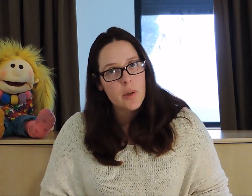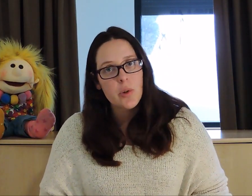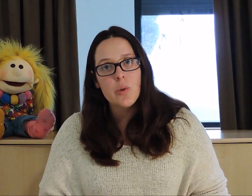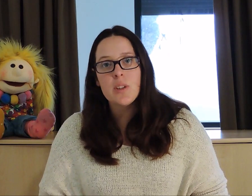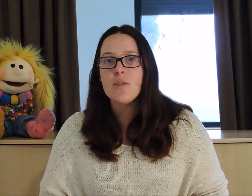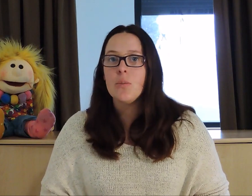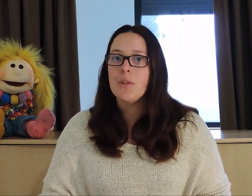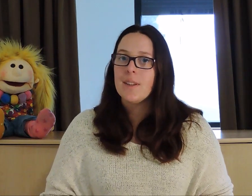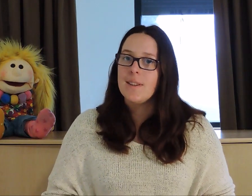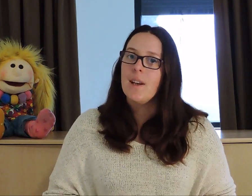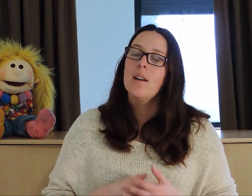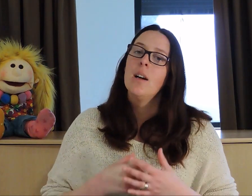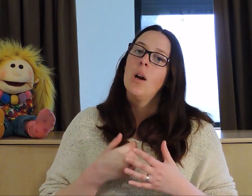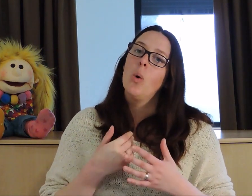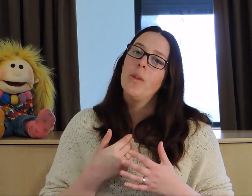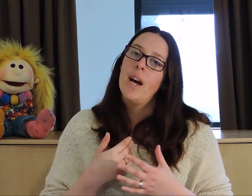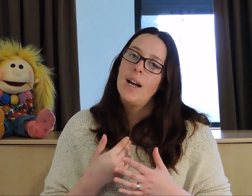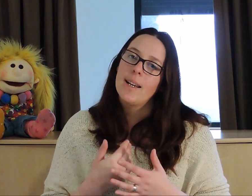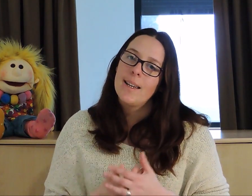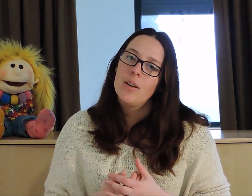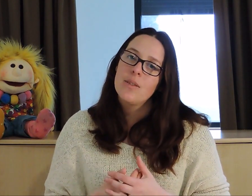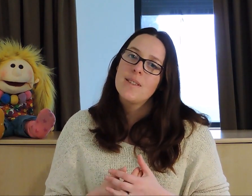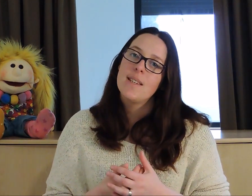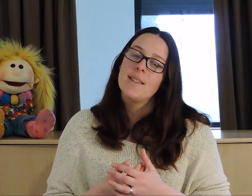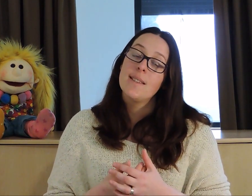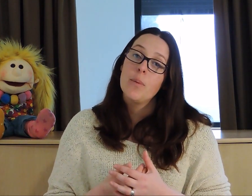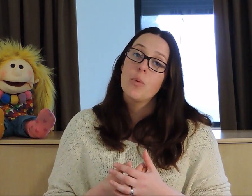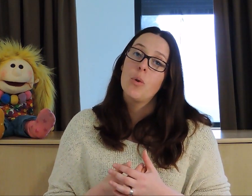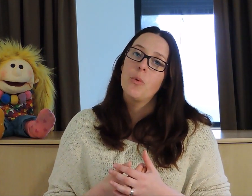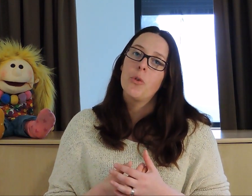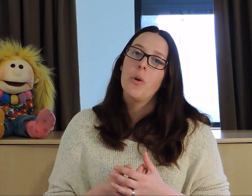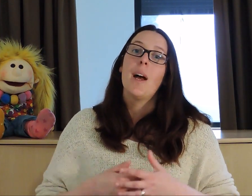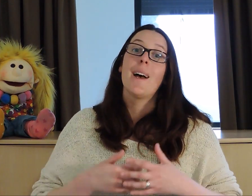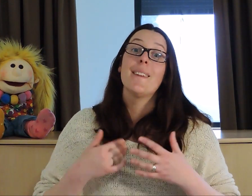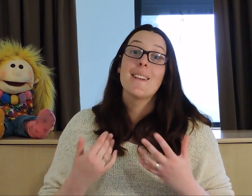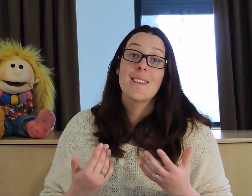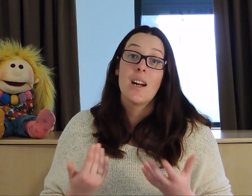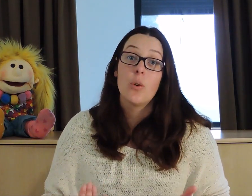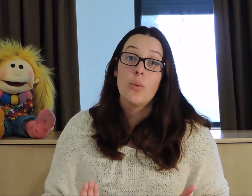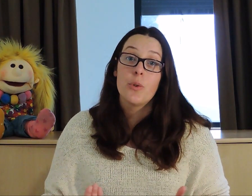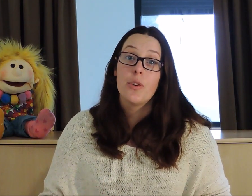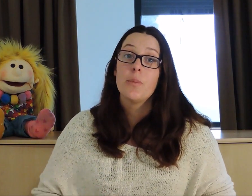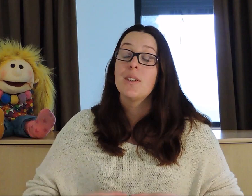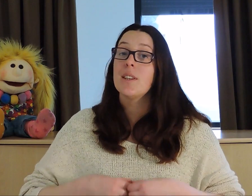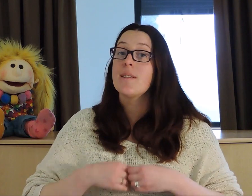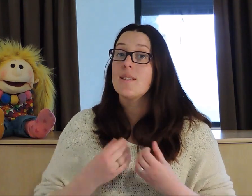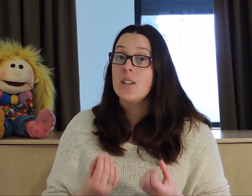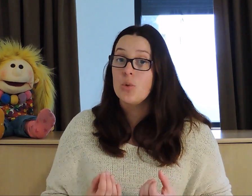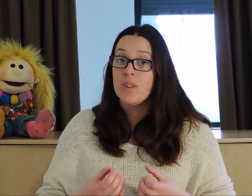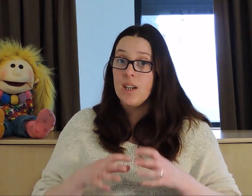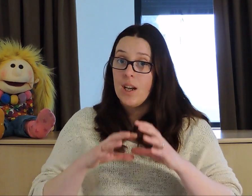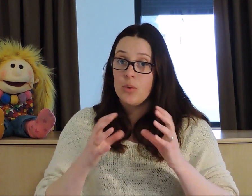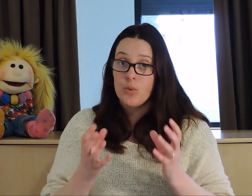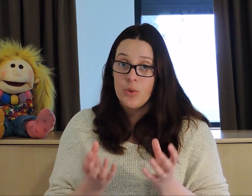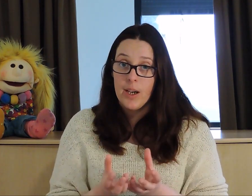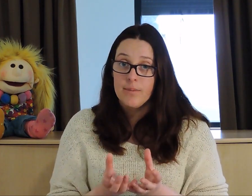est porteur de trisomie 21, on a un 47e chromosome, un extra chromosome qui vient s'ajouter à tout cela.